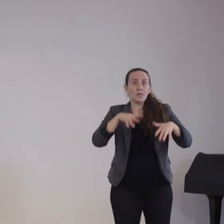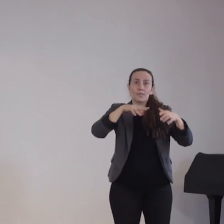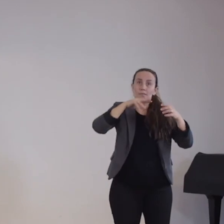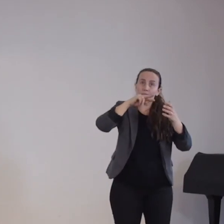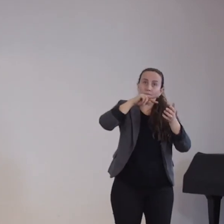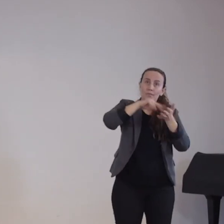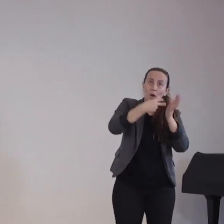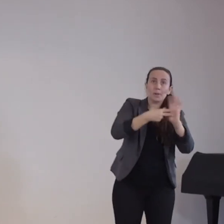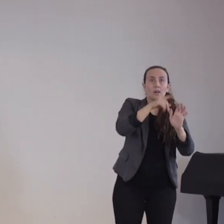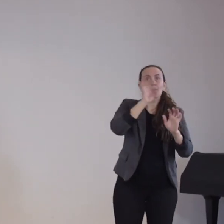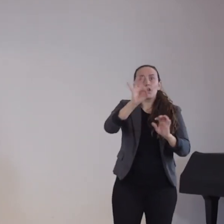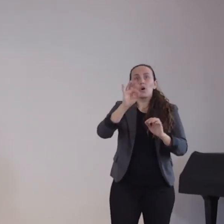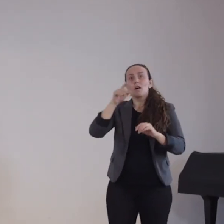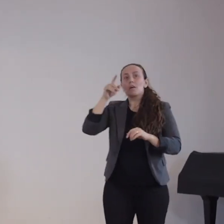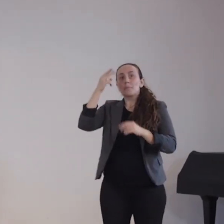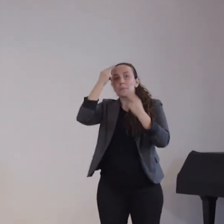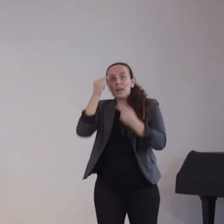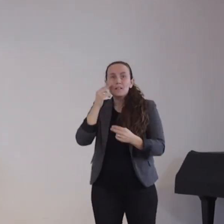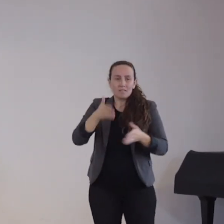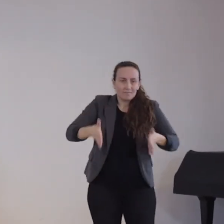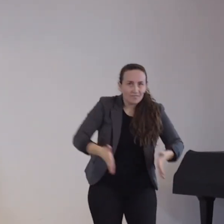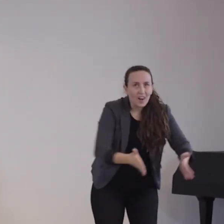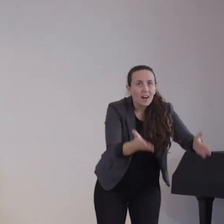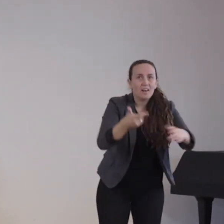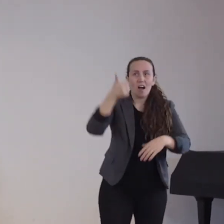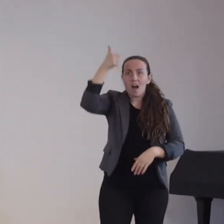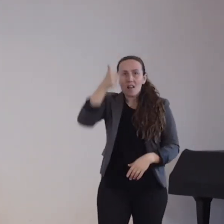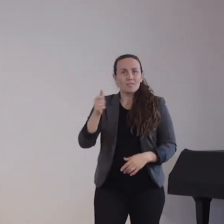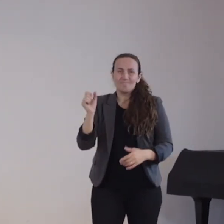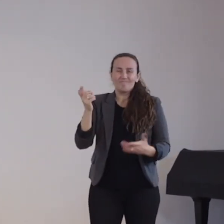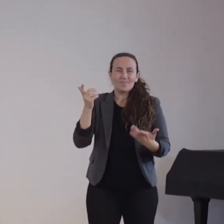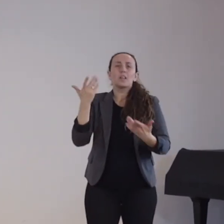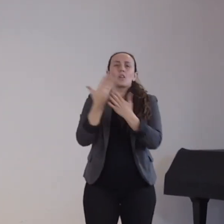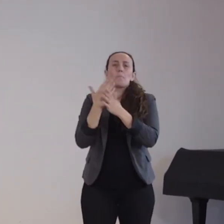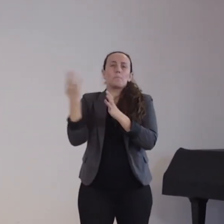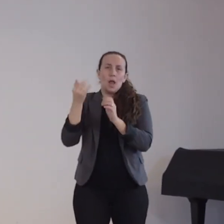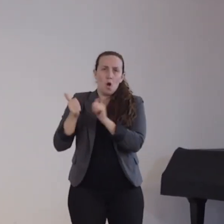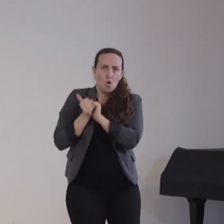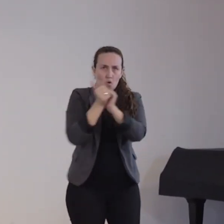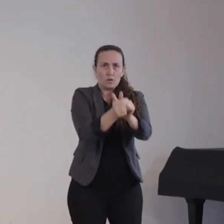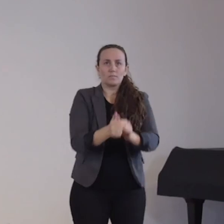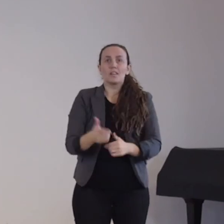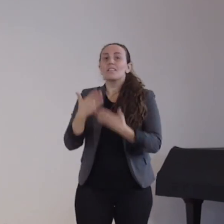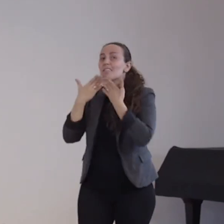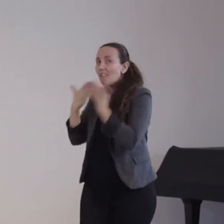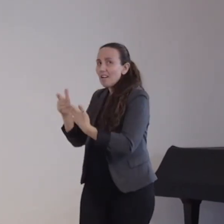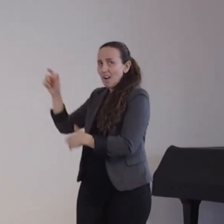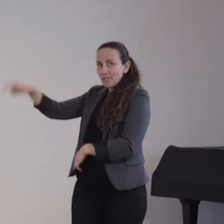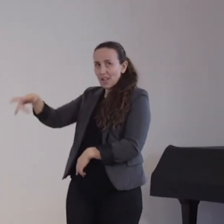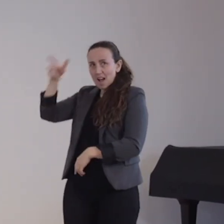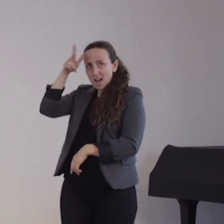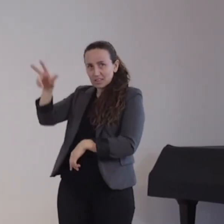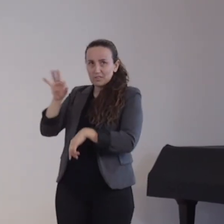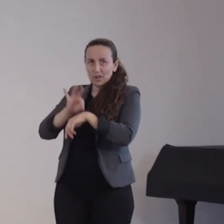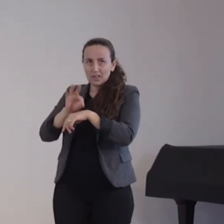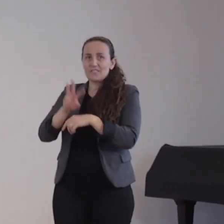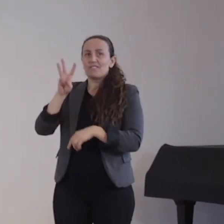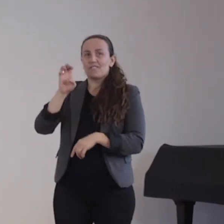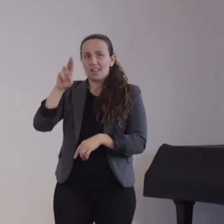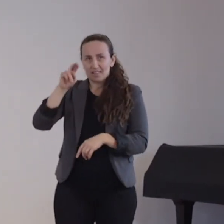Dr. Werner, ich möchte Ihnen noch mal ganz, ganz herzlich danken, dass Sie dieses Abenteuer heute mit uns durchgeführt haben. Ja.